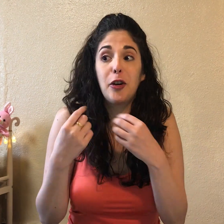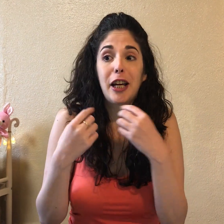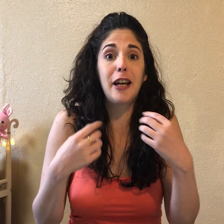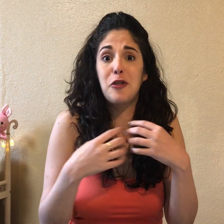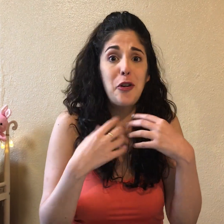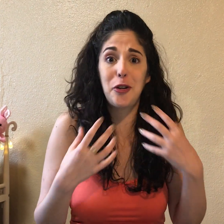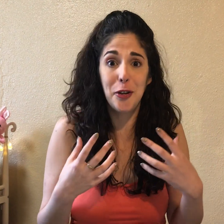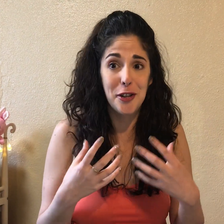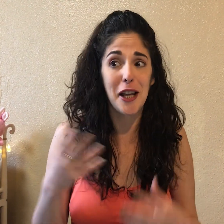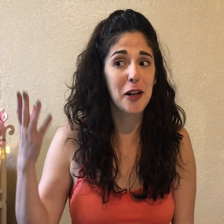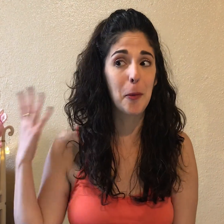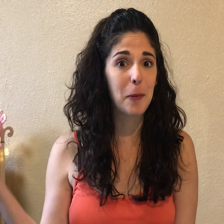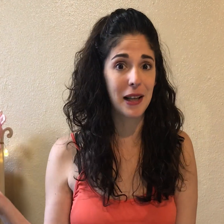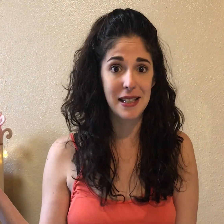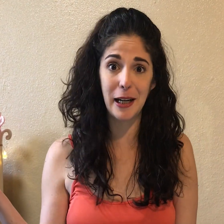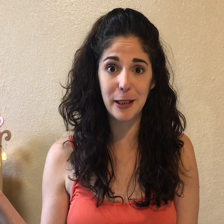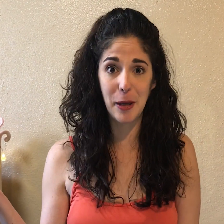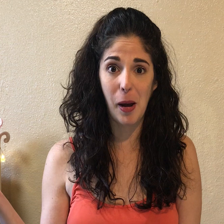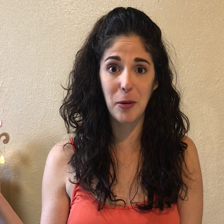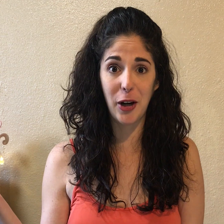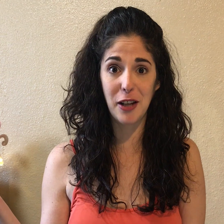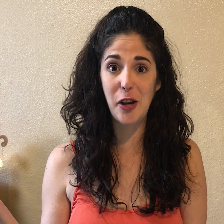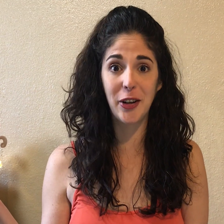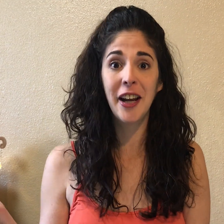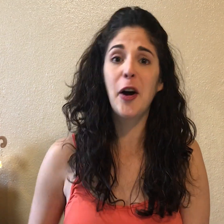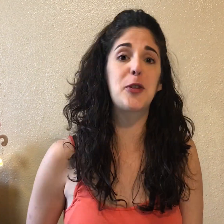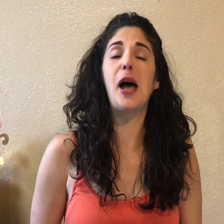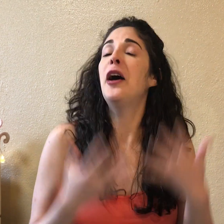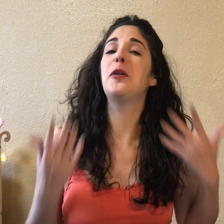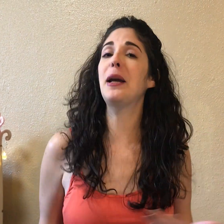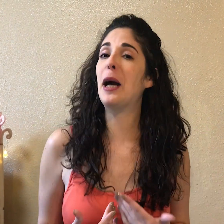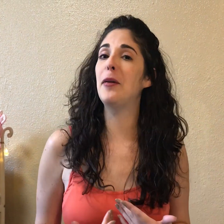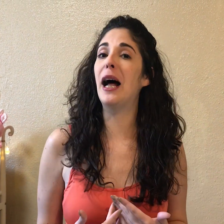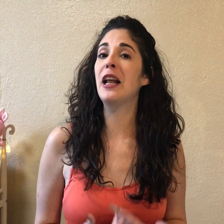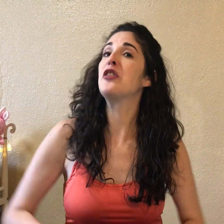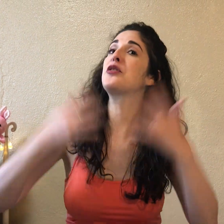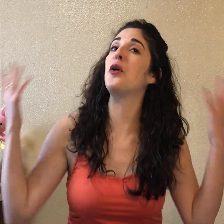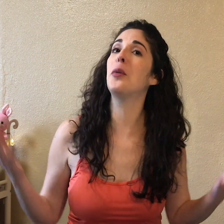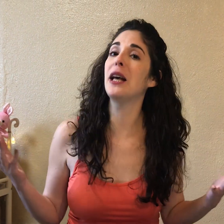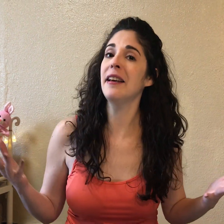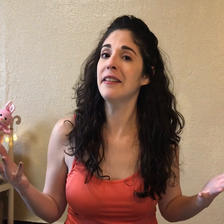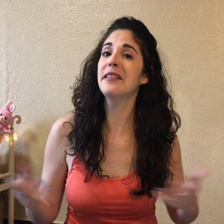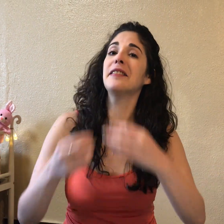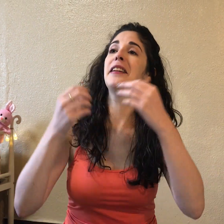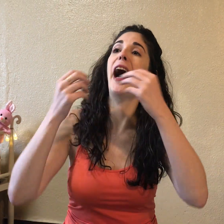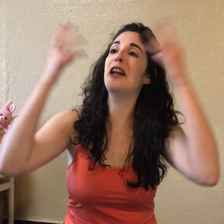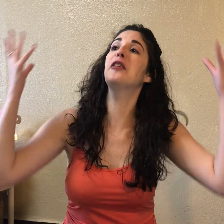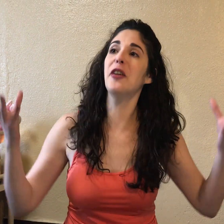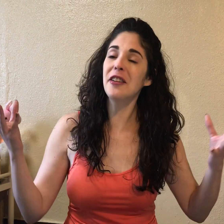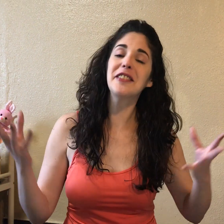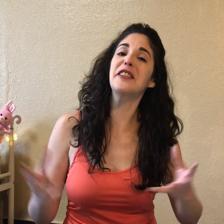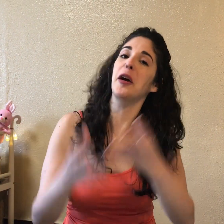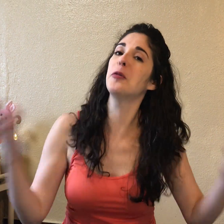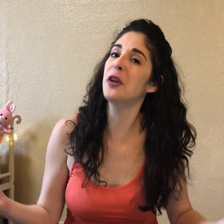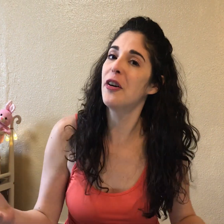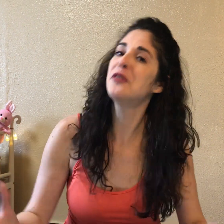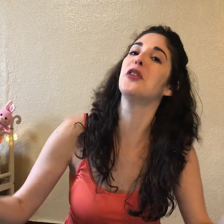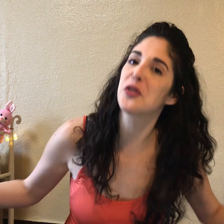lo que yo no sé, no puede ser el tema de mi oración. O sea, no hay que hablar sobre algo que uno no